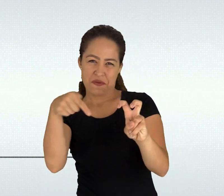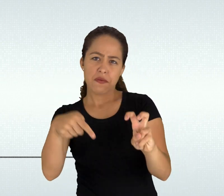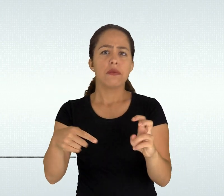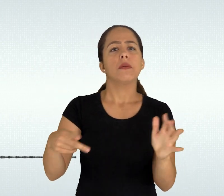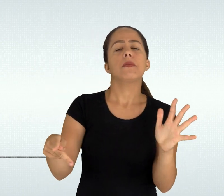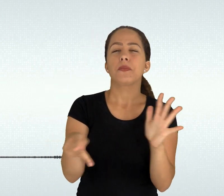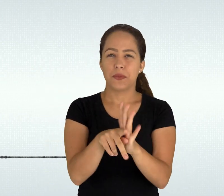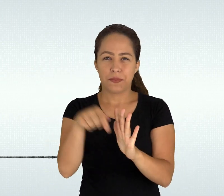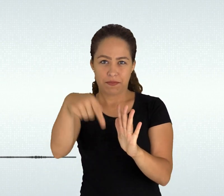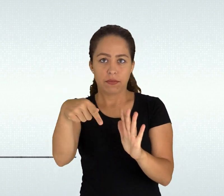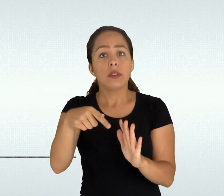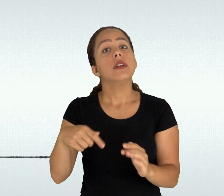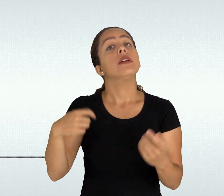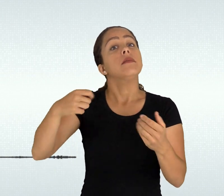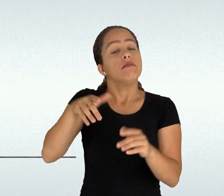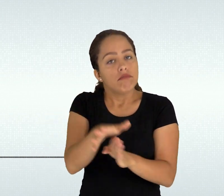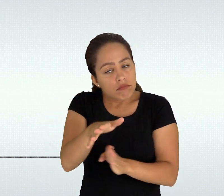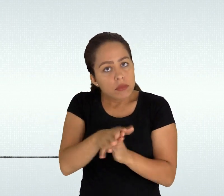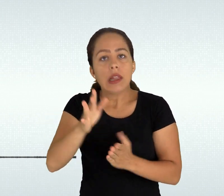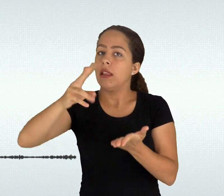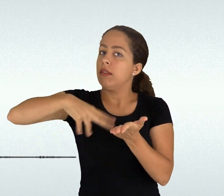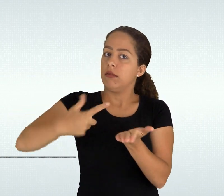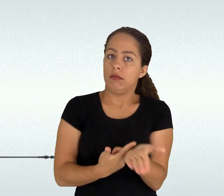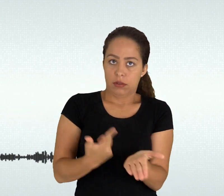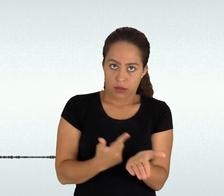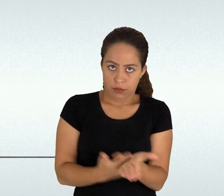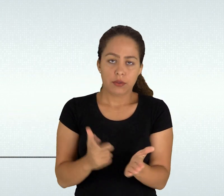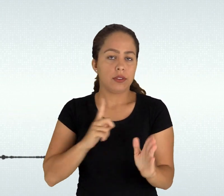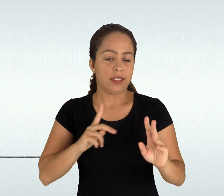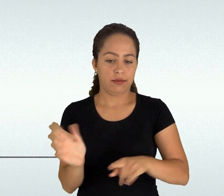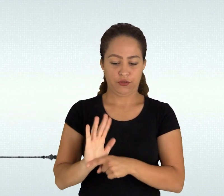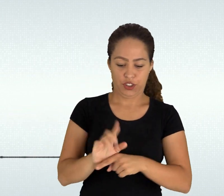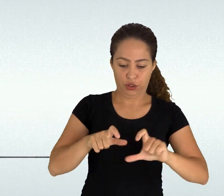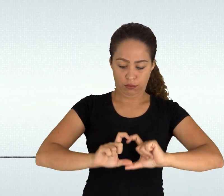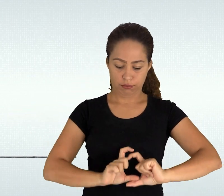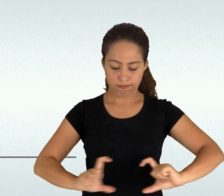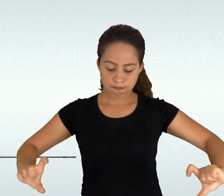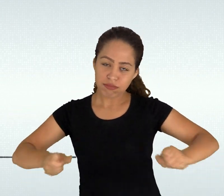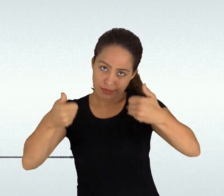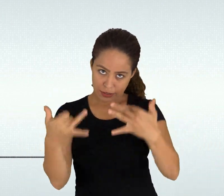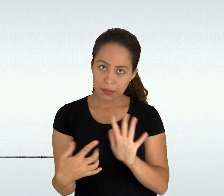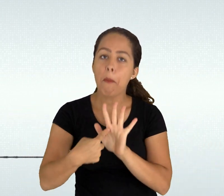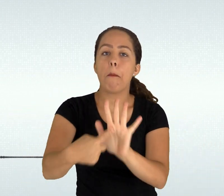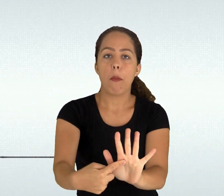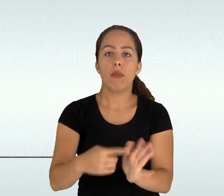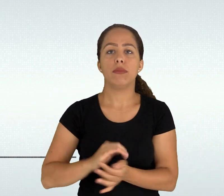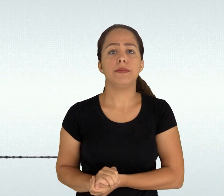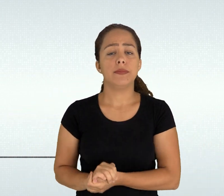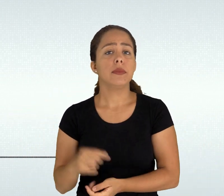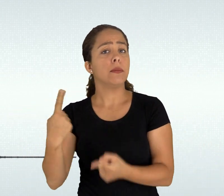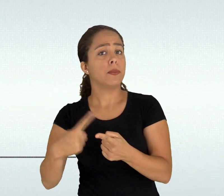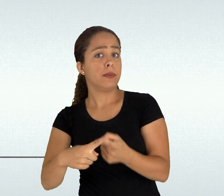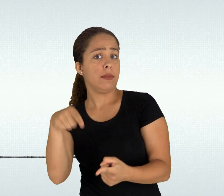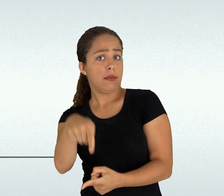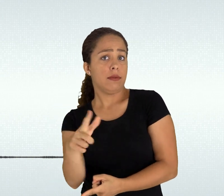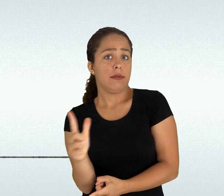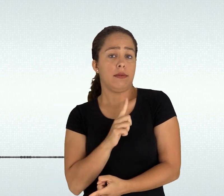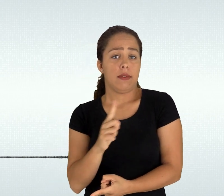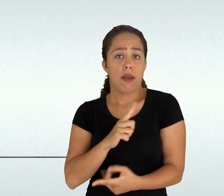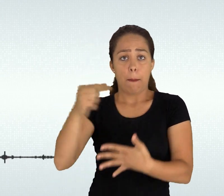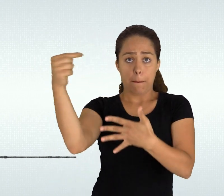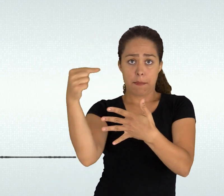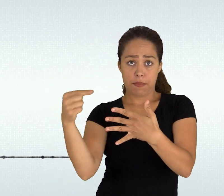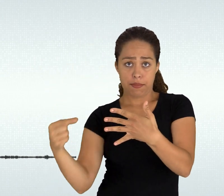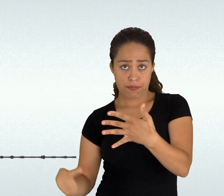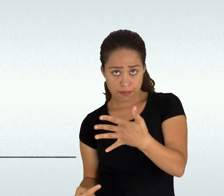aspas A concepção do trabalho como princípio educativo é a base para a organização e o desenvolvimento curricular da